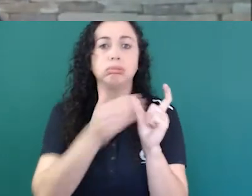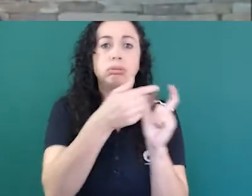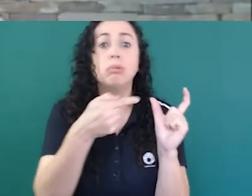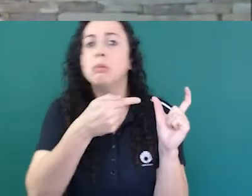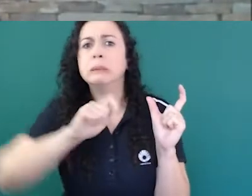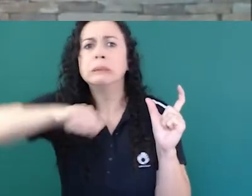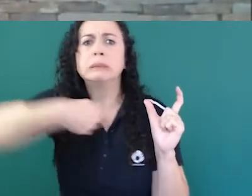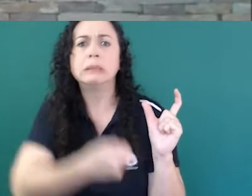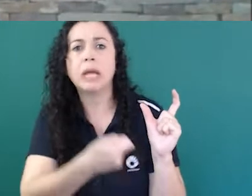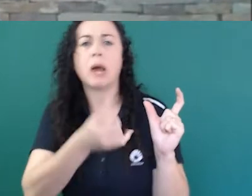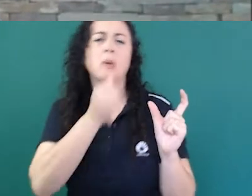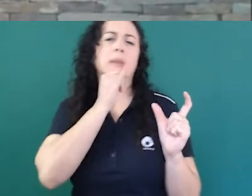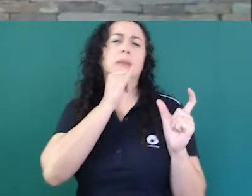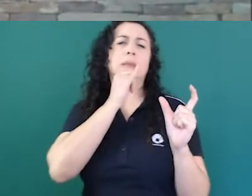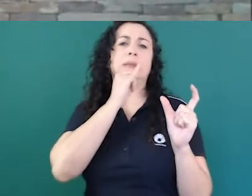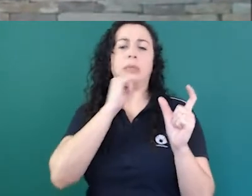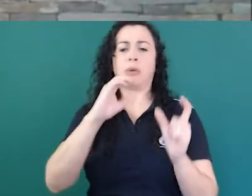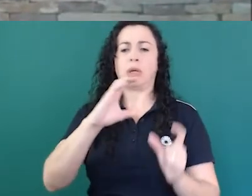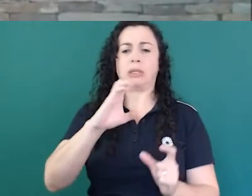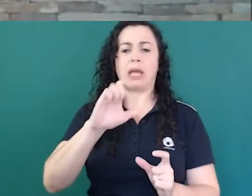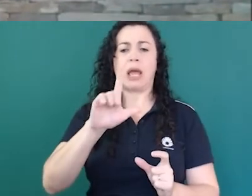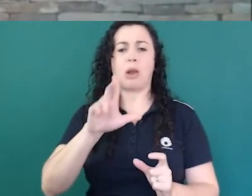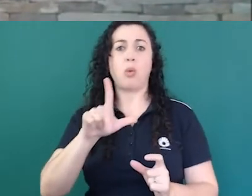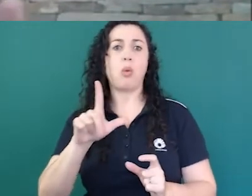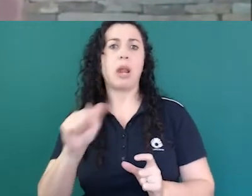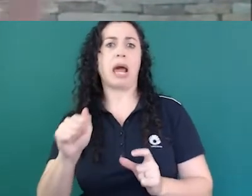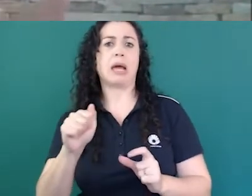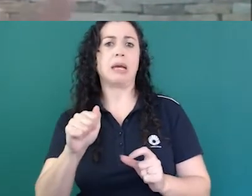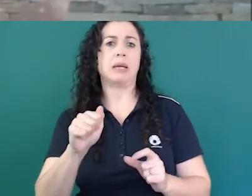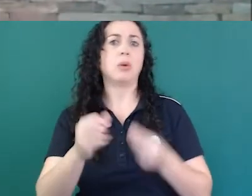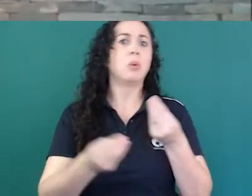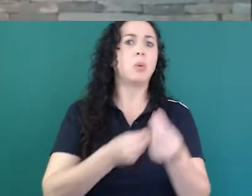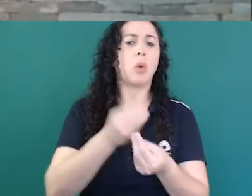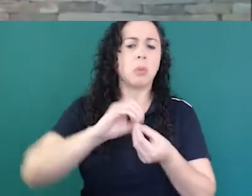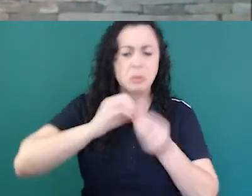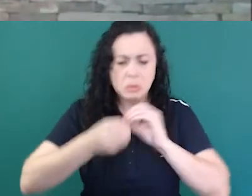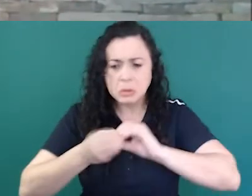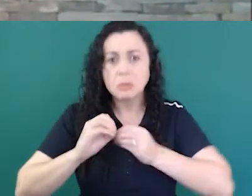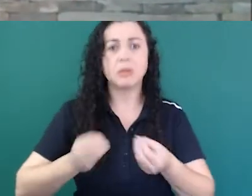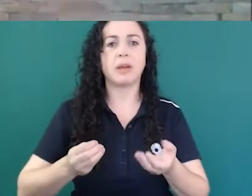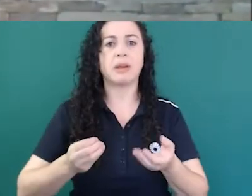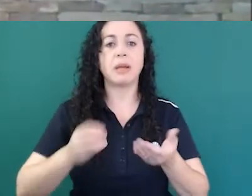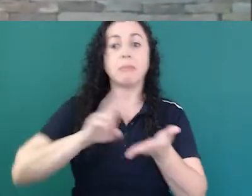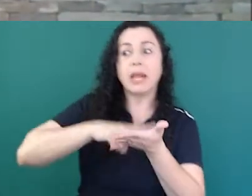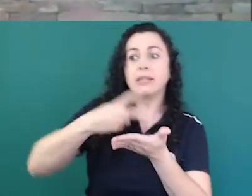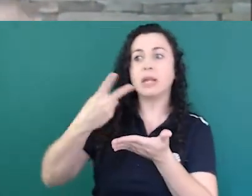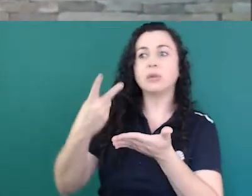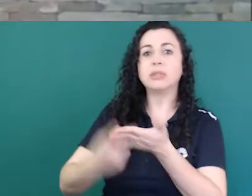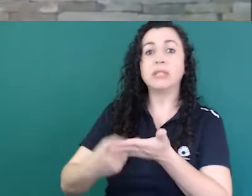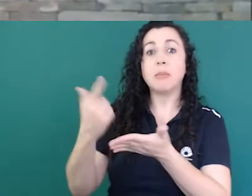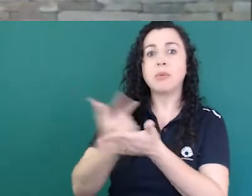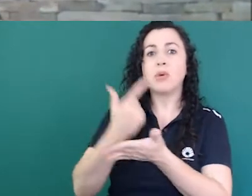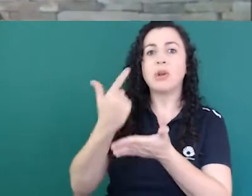nós tivemos dificuldade na tradução do livro de ciência de terceiro ano primário então